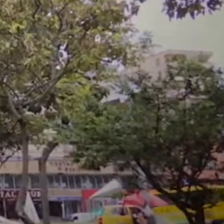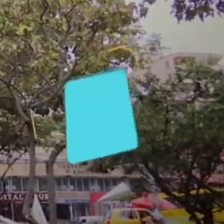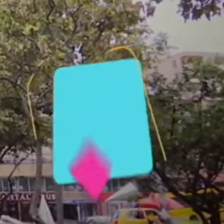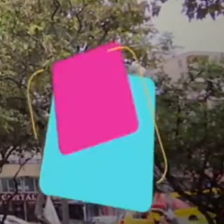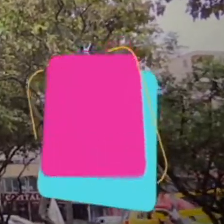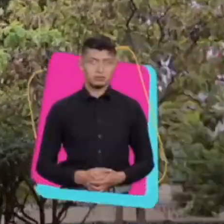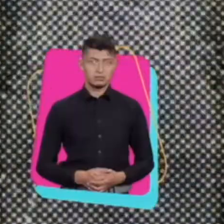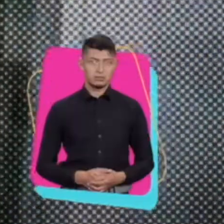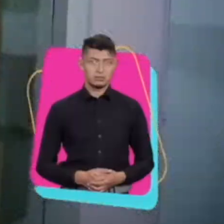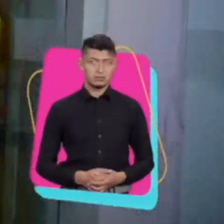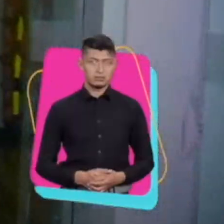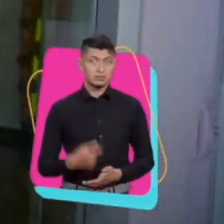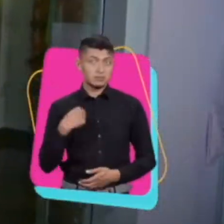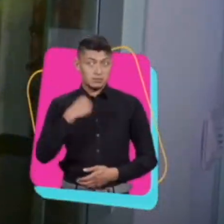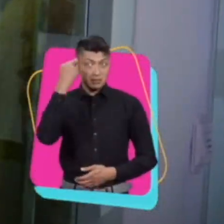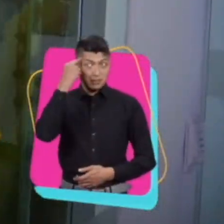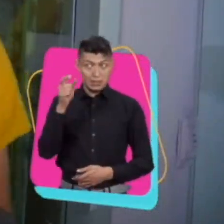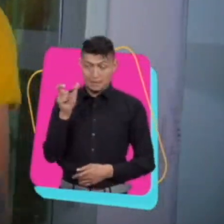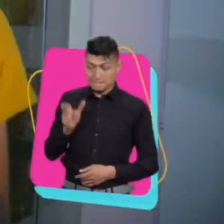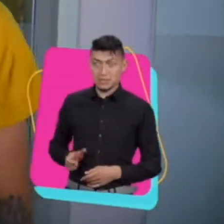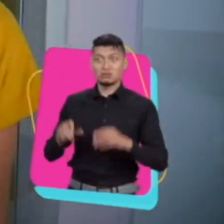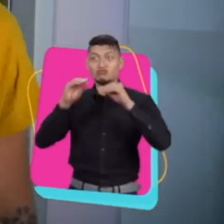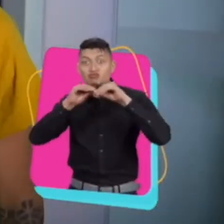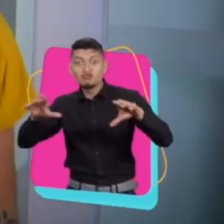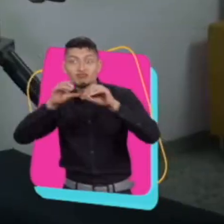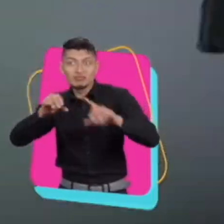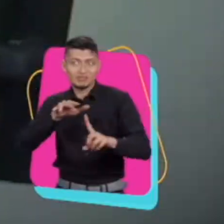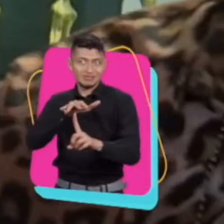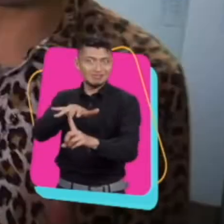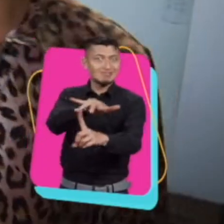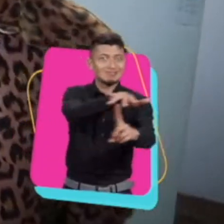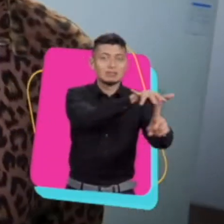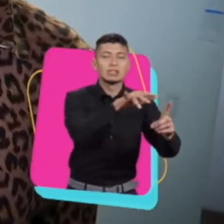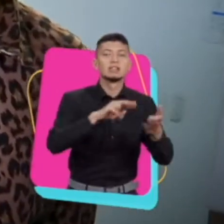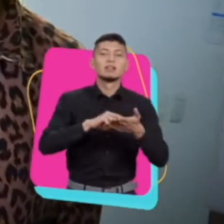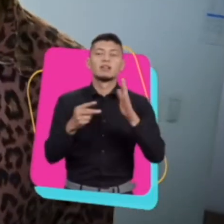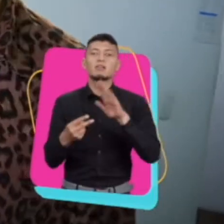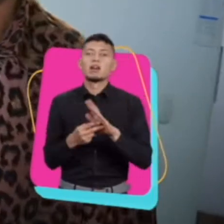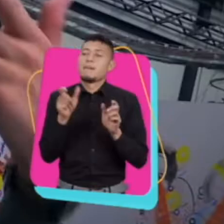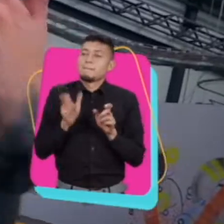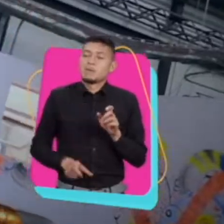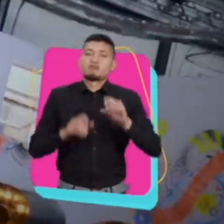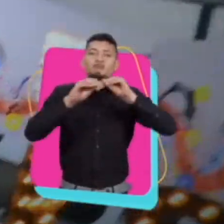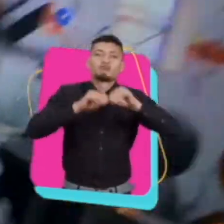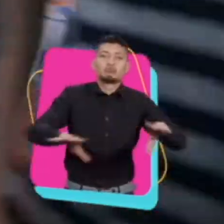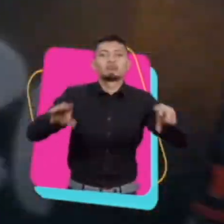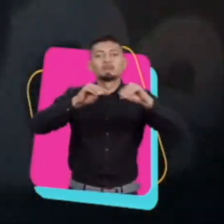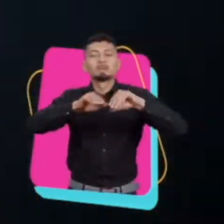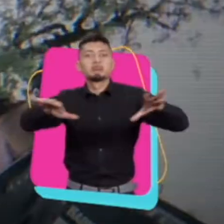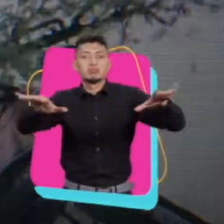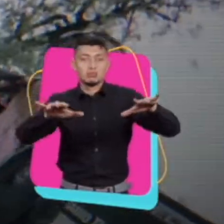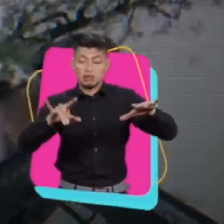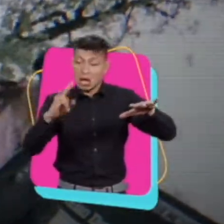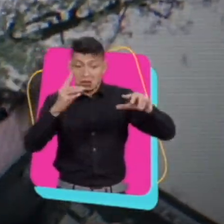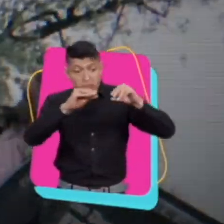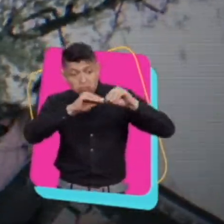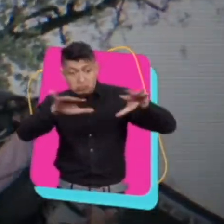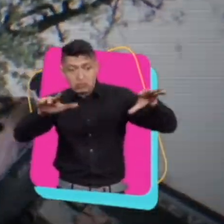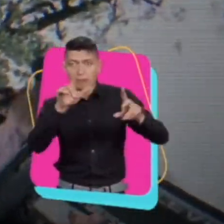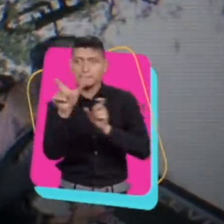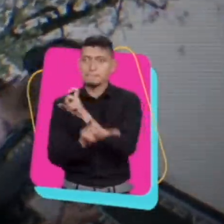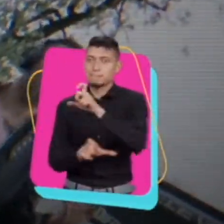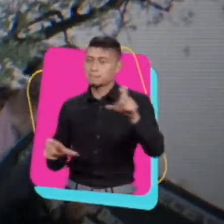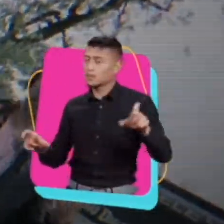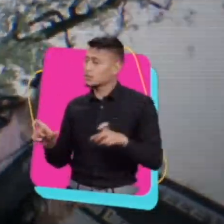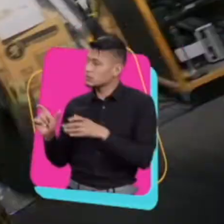conocido en Instagram. Yo pienso que un influenciador es una persona que tiene como un mensaje para dar y que estas personas